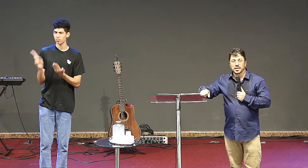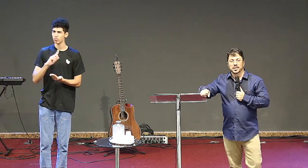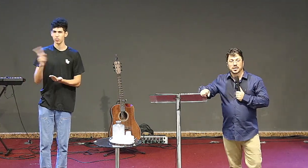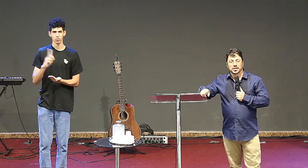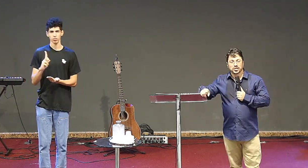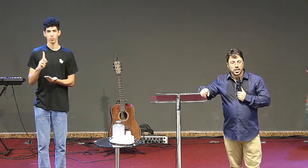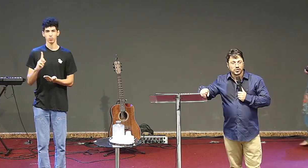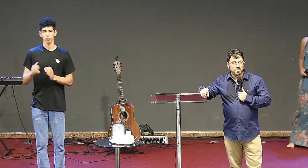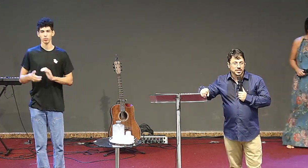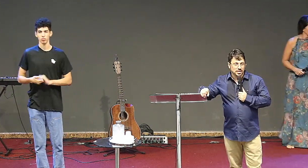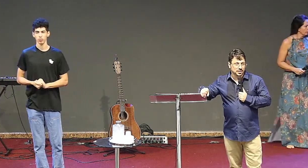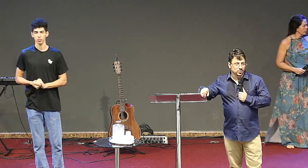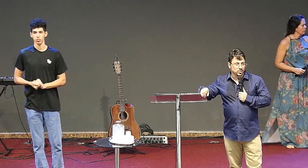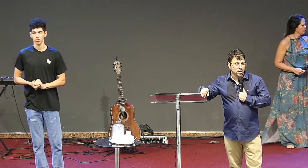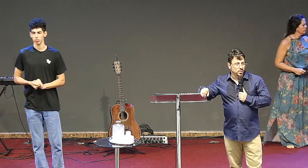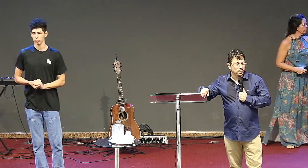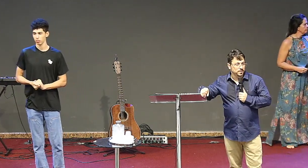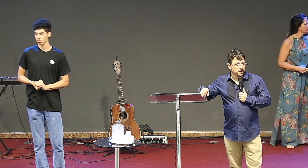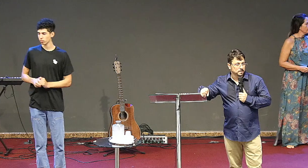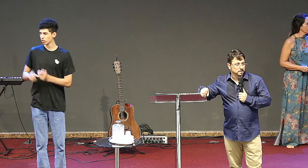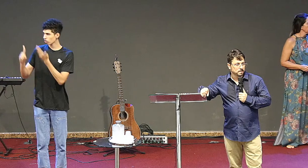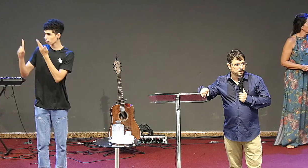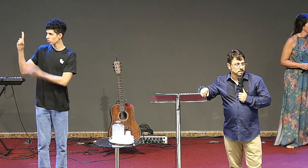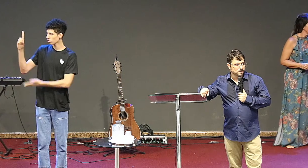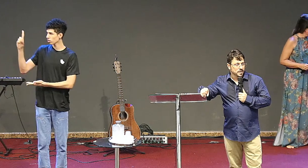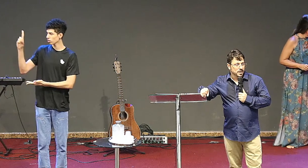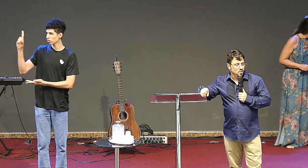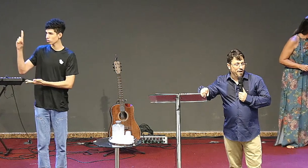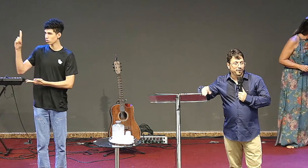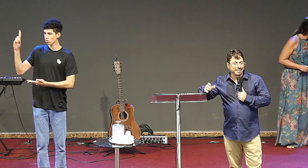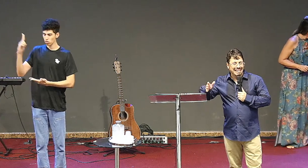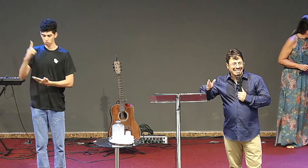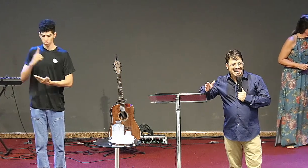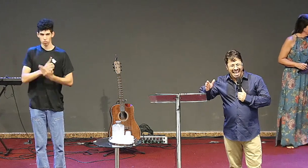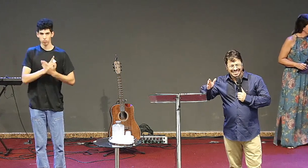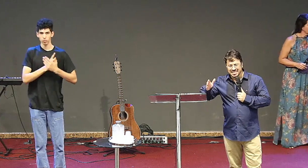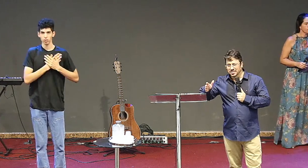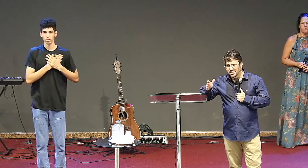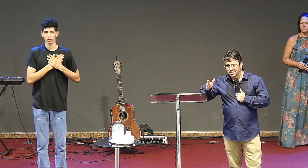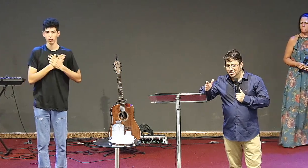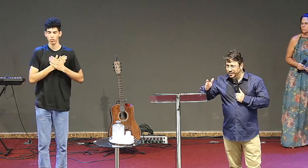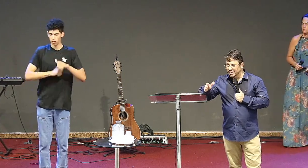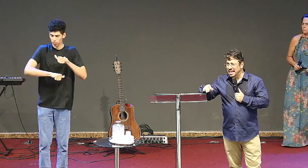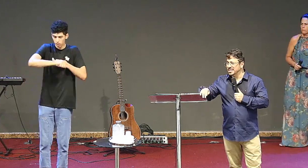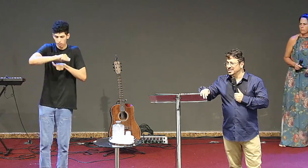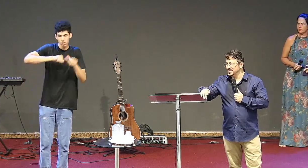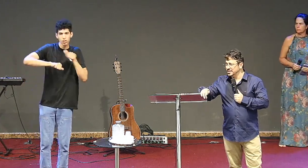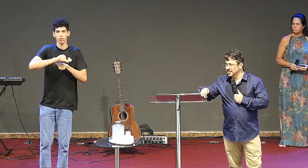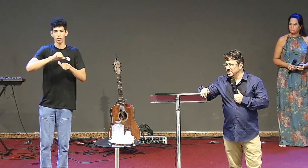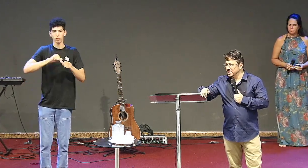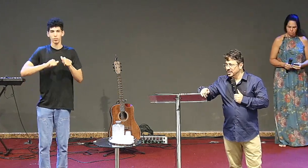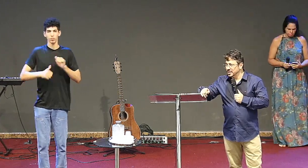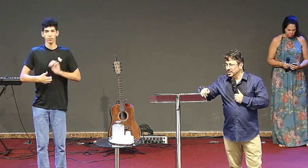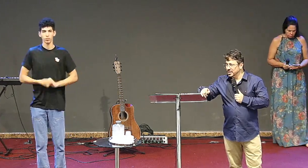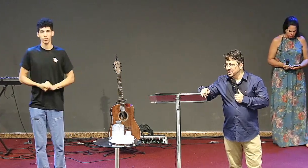cheio da presença do Senhor com a vida alinhada de verdade